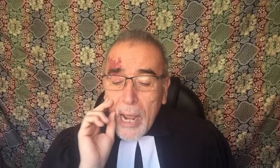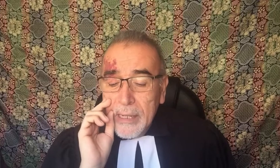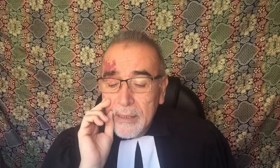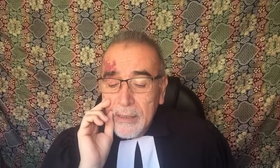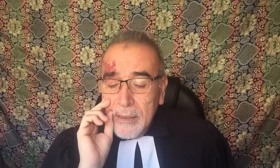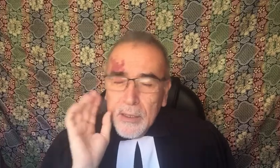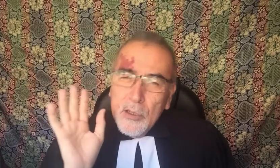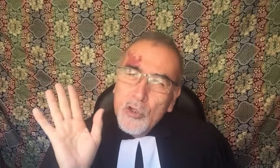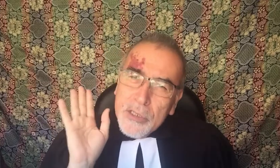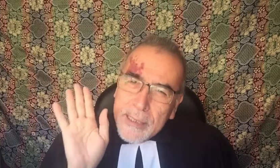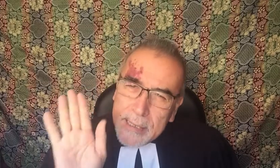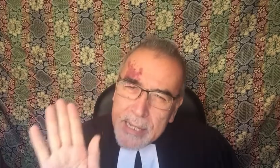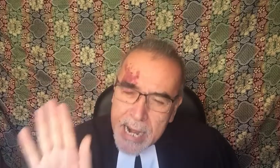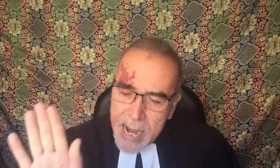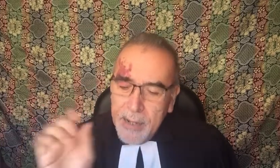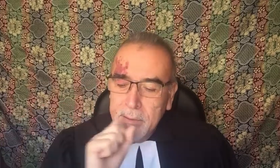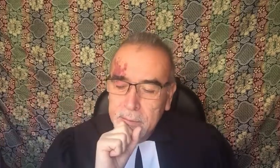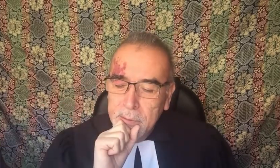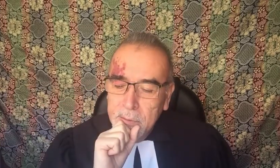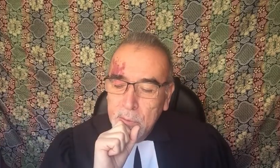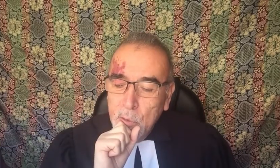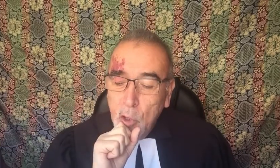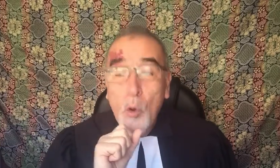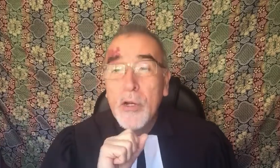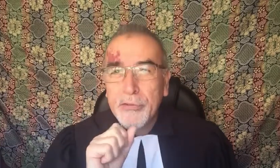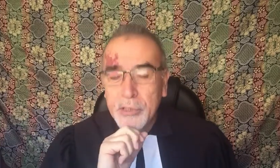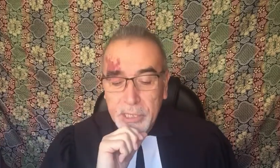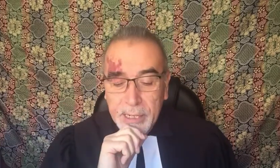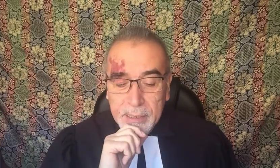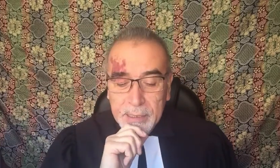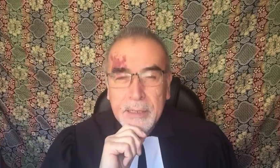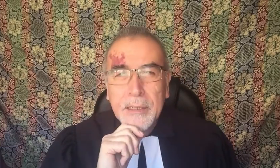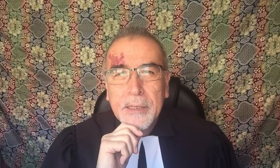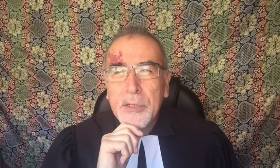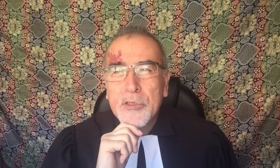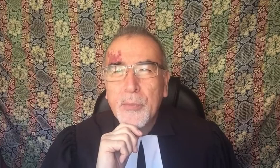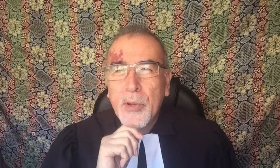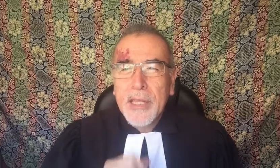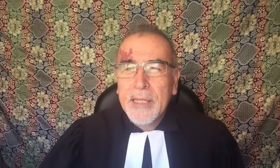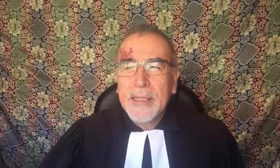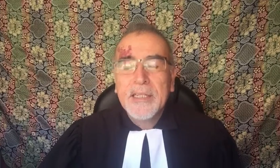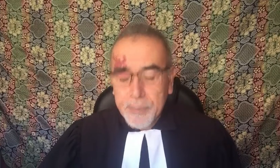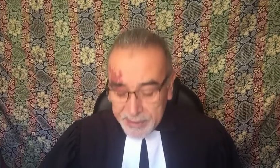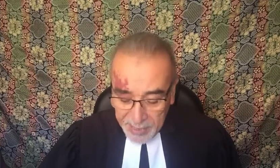nos detiene como una frontera que no se puede traspasar.